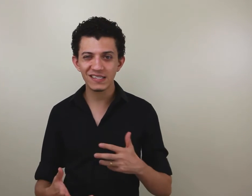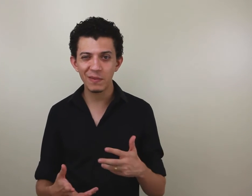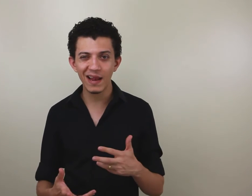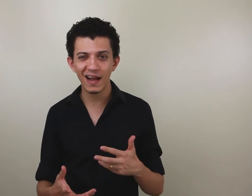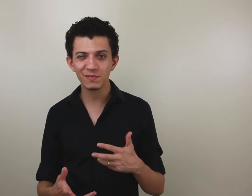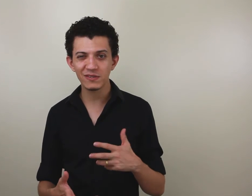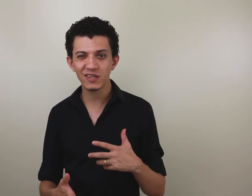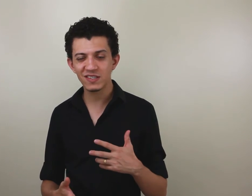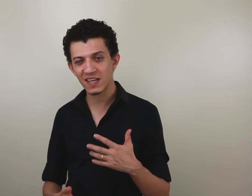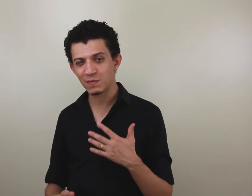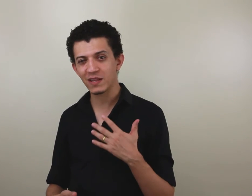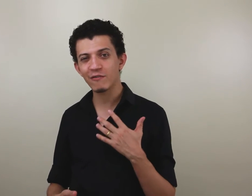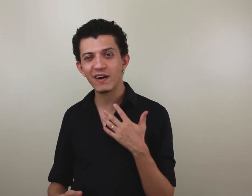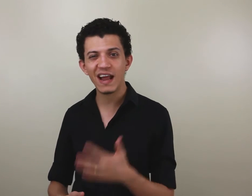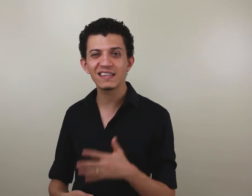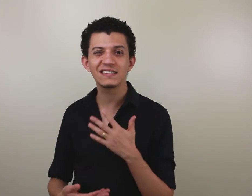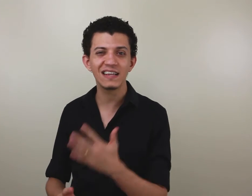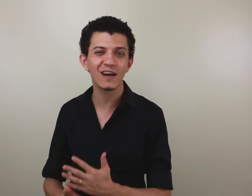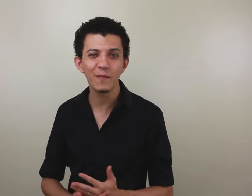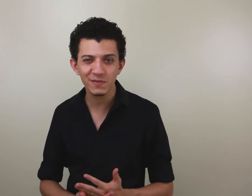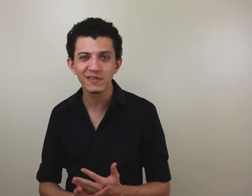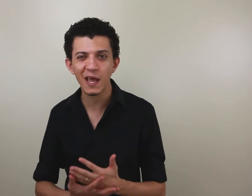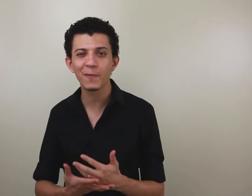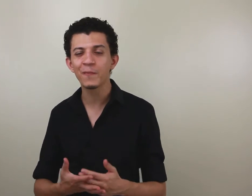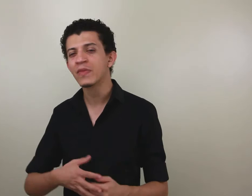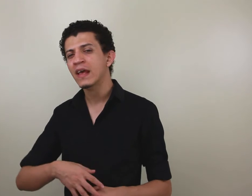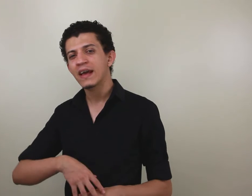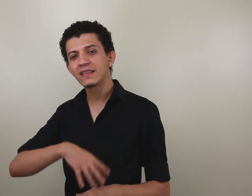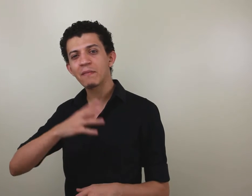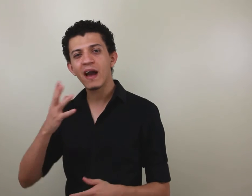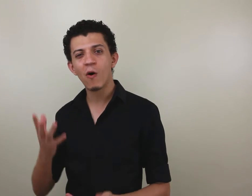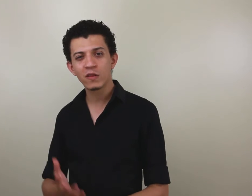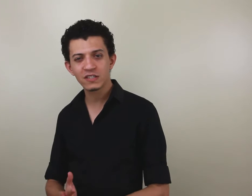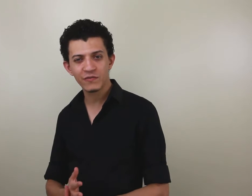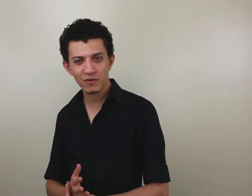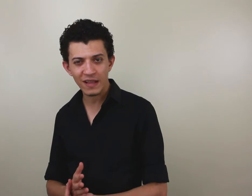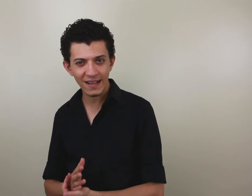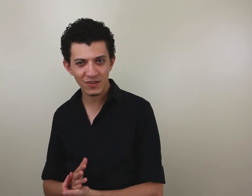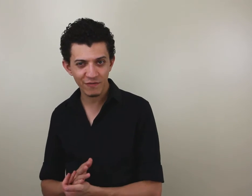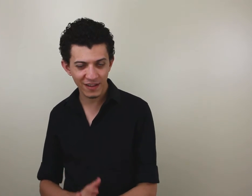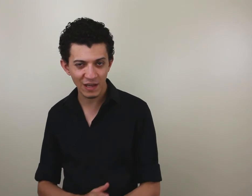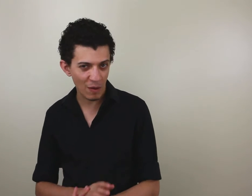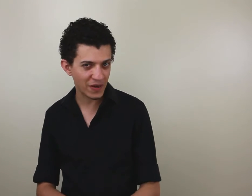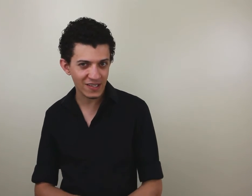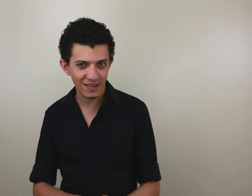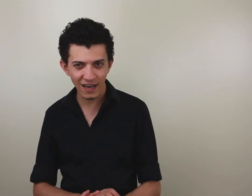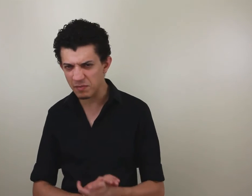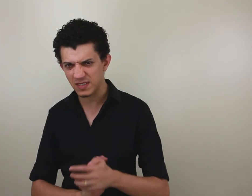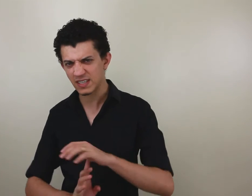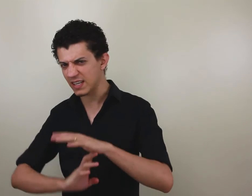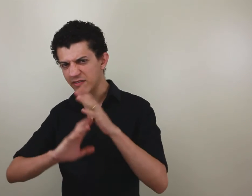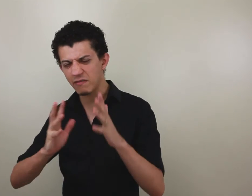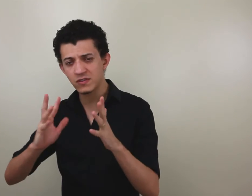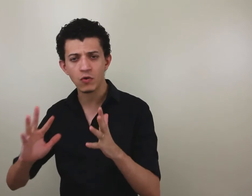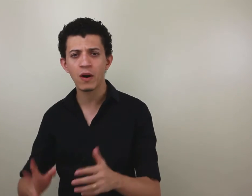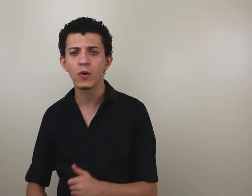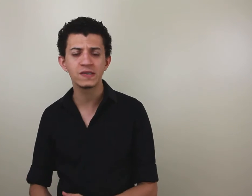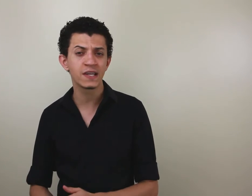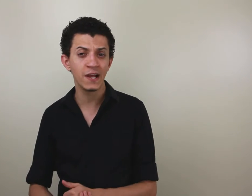semelhante, mas que diz respeito a falar e sinalizar ao mesmo tempo e também a outras dificuldades que eu enfrentei no meu aprendizado da Libras. Vocês já devem ter visto alguma coisa aqui